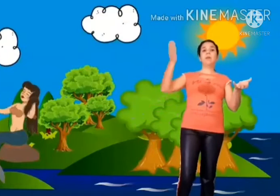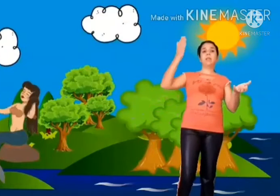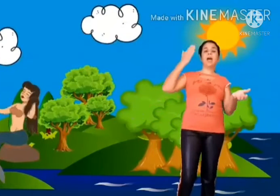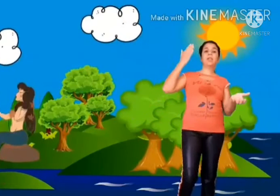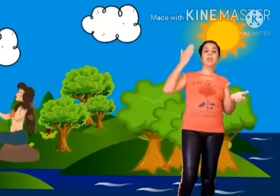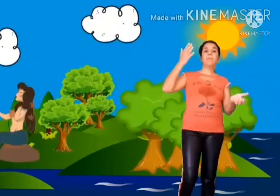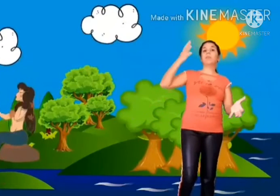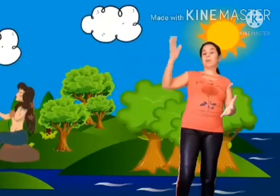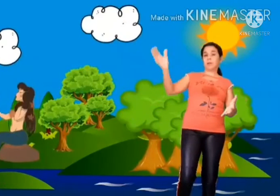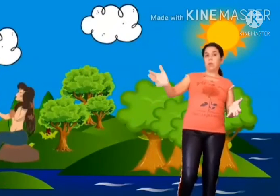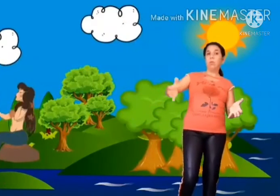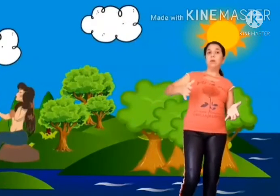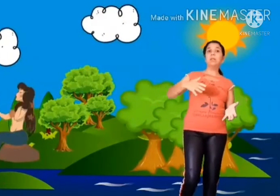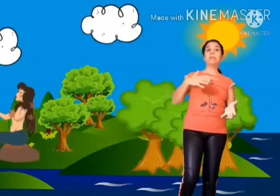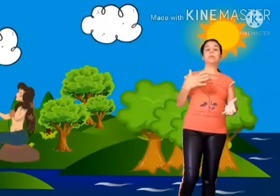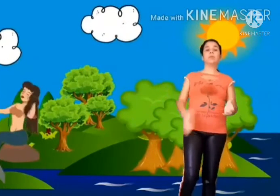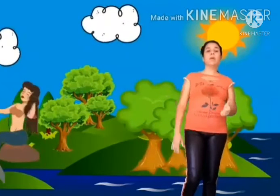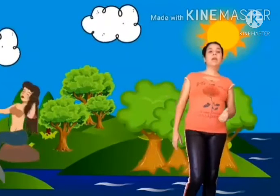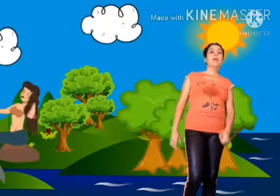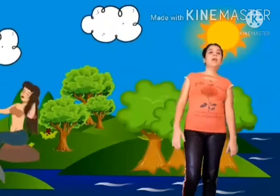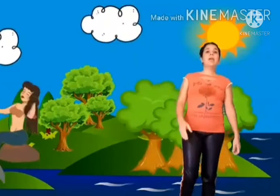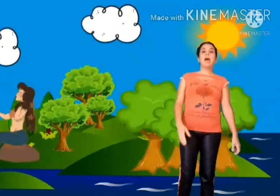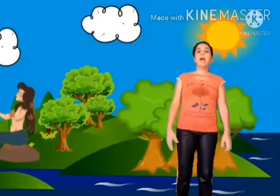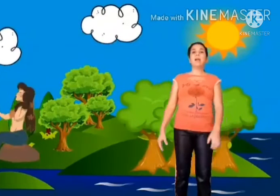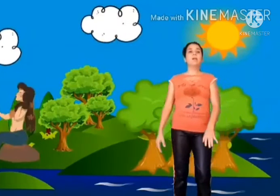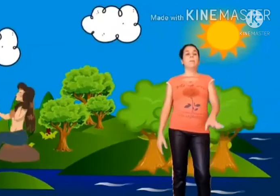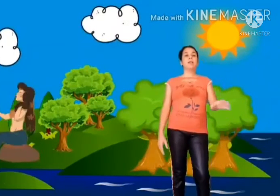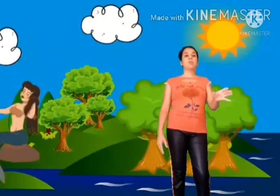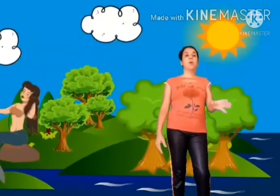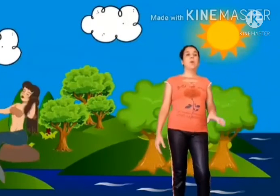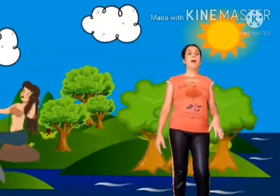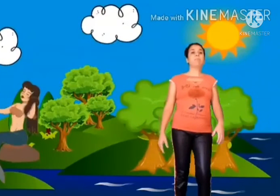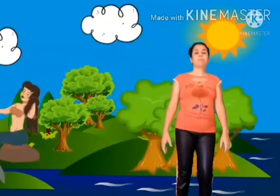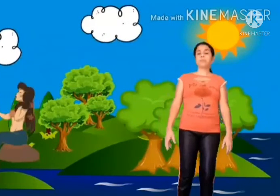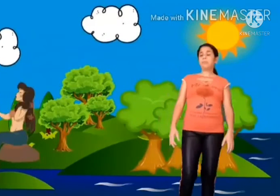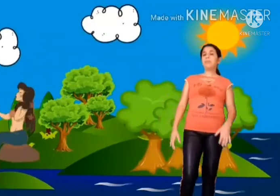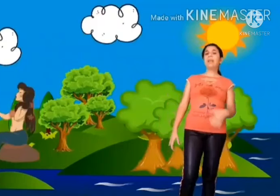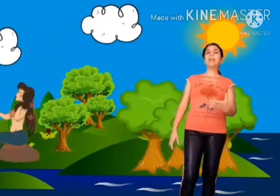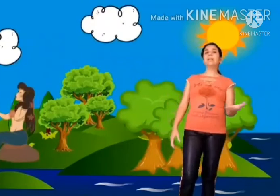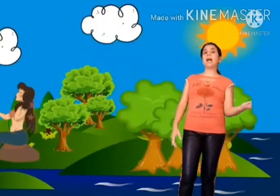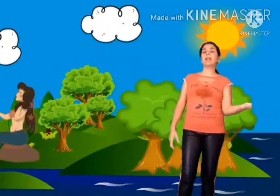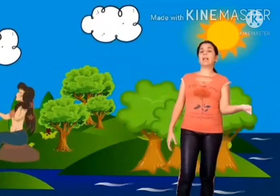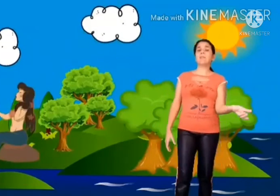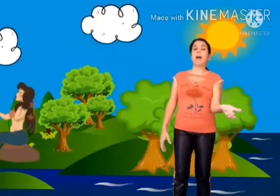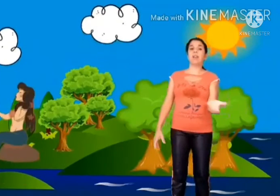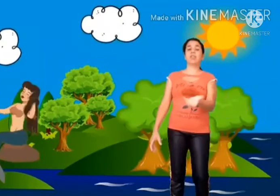metade humano. E ela passou a cantar nas margens